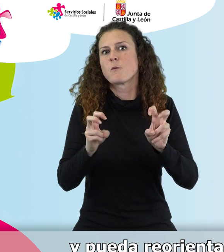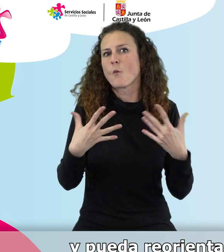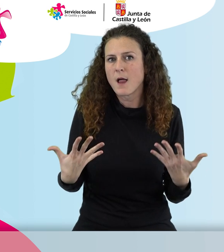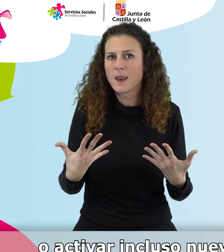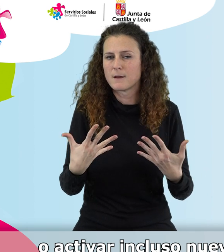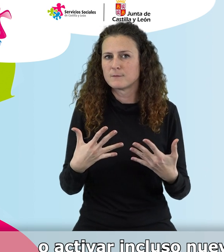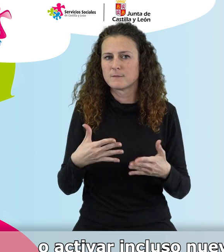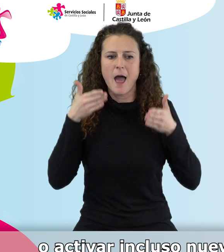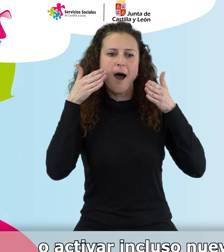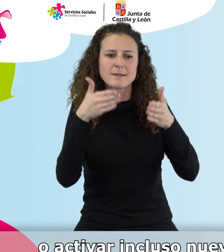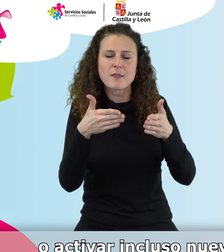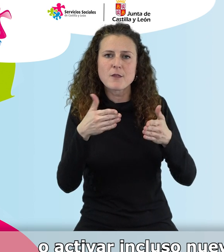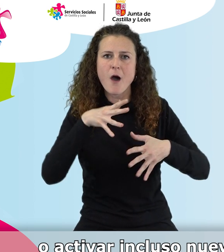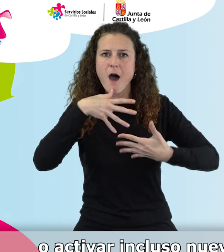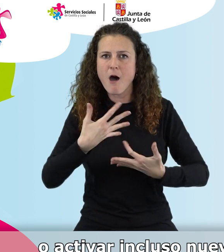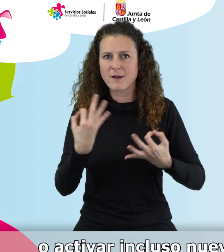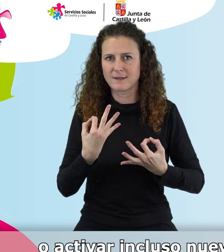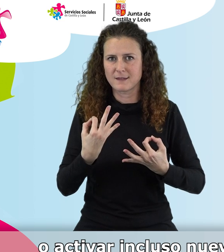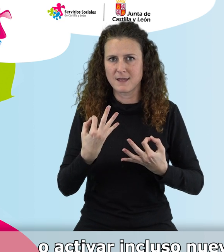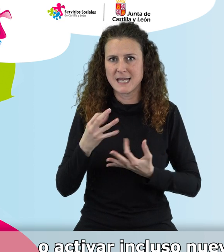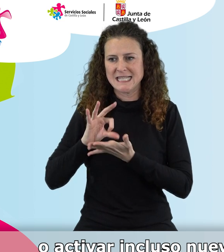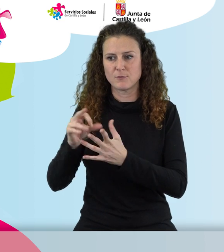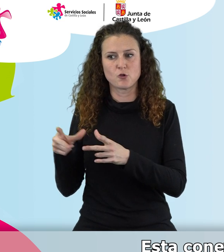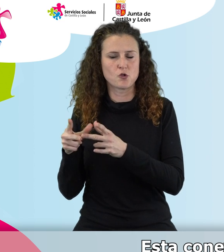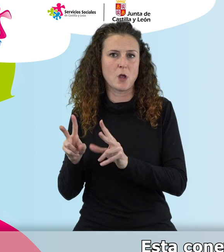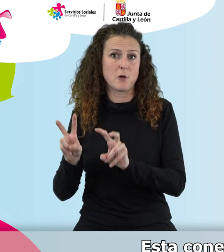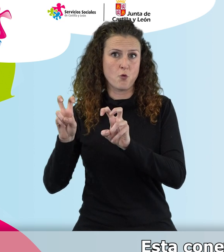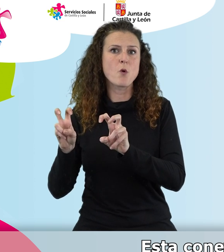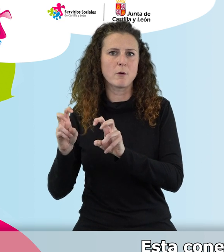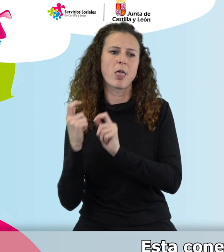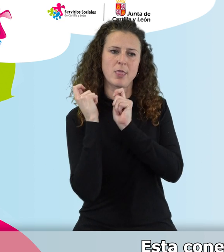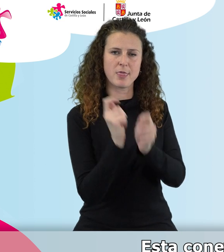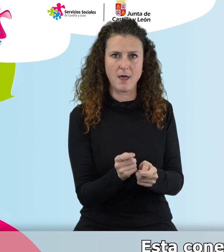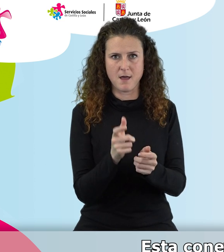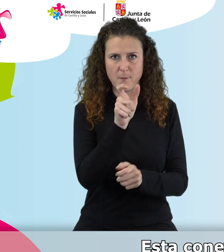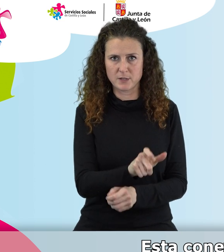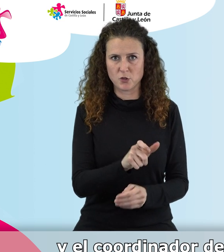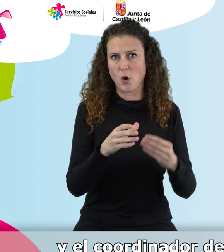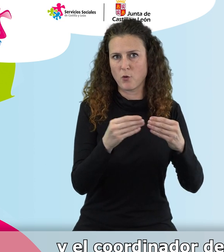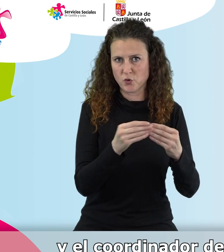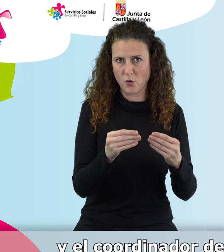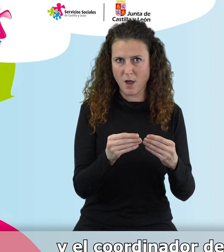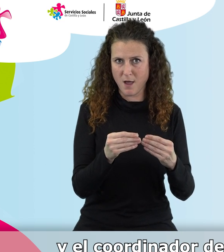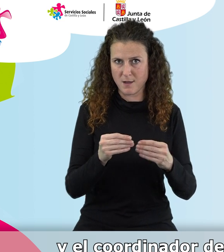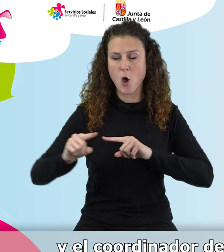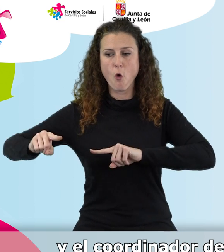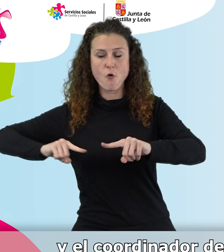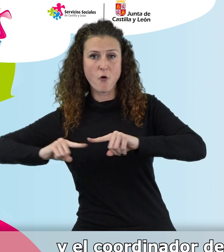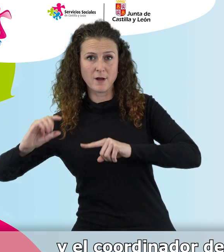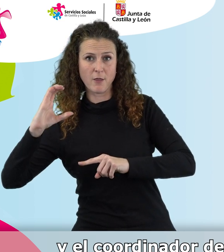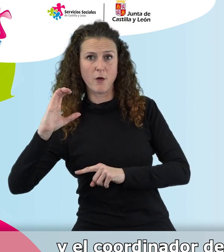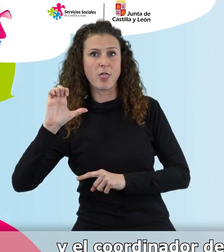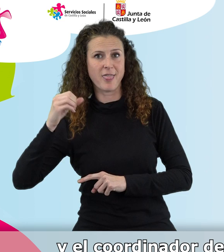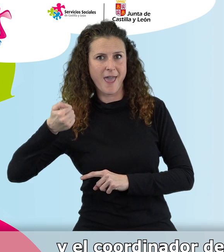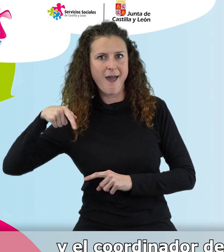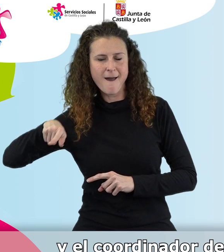que recibe actualmente o activar incluso nuevas prestaciones de servicios sociales. Esta conexión entre el servicio de teleasistencia y el coordinador de caso de CEAS